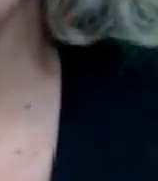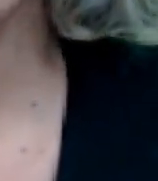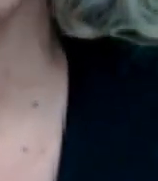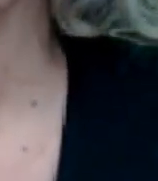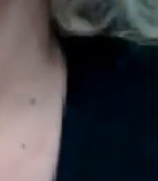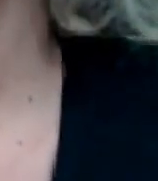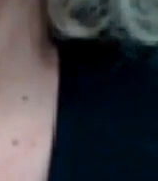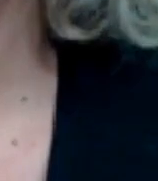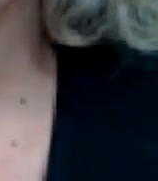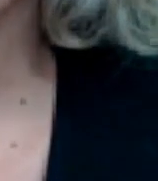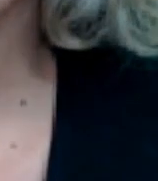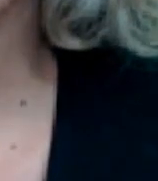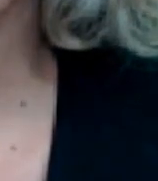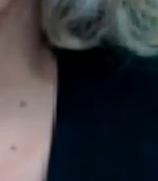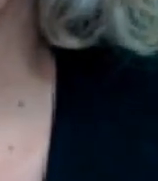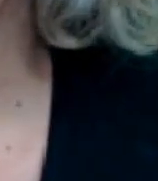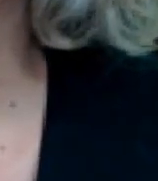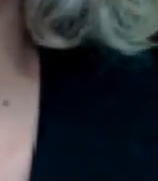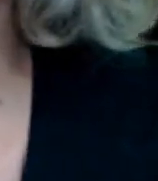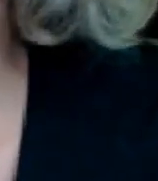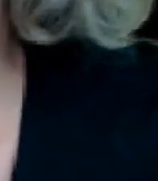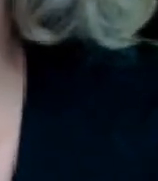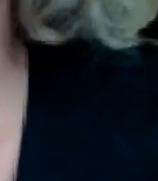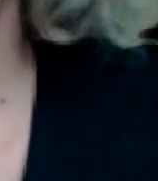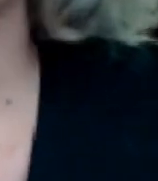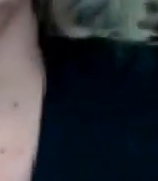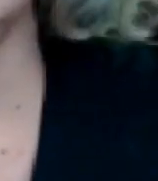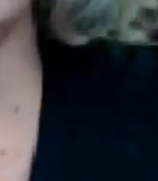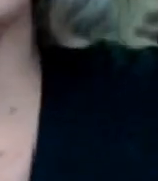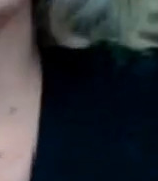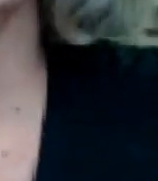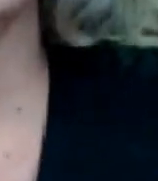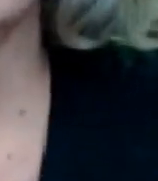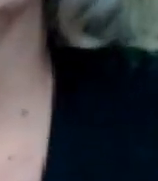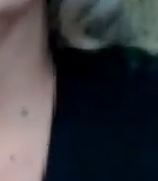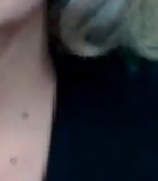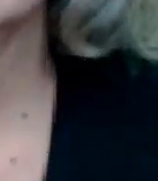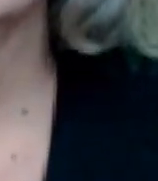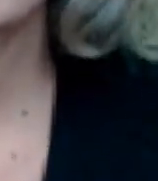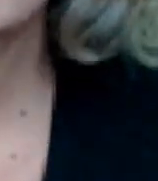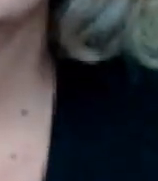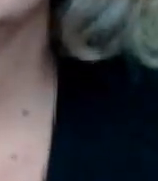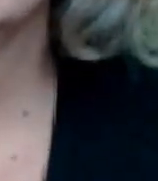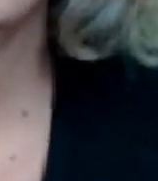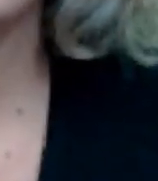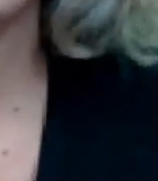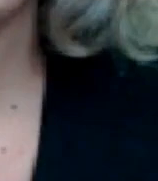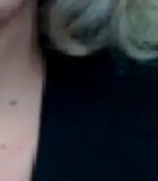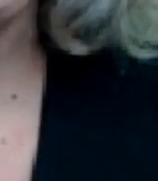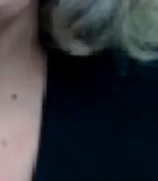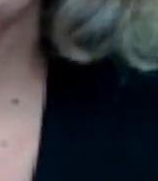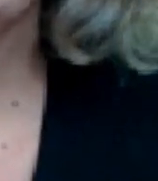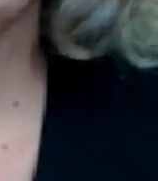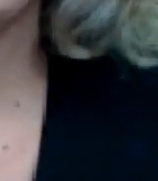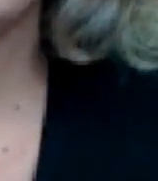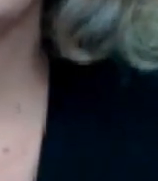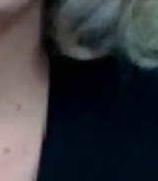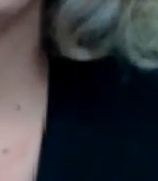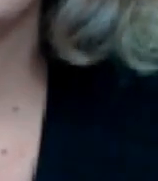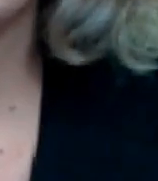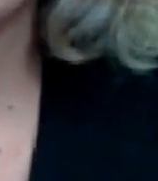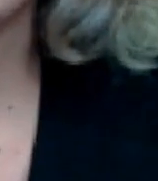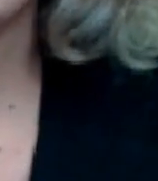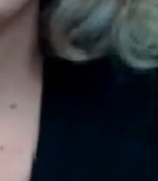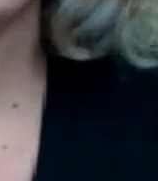tengo cita en las oficinas de la presidencia a ver qué es lo que me dicen en base a eso